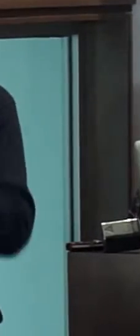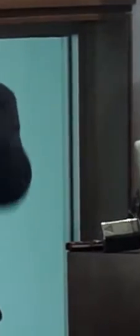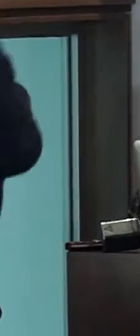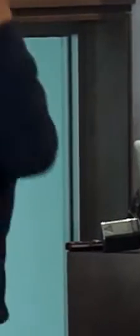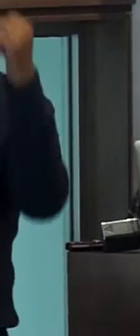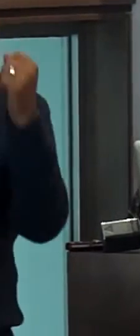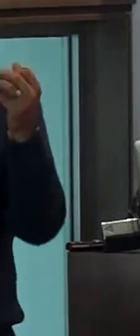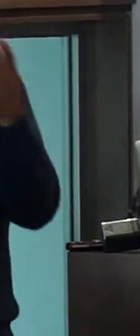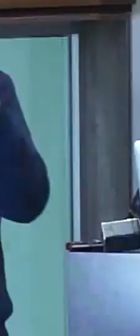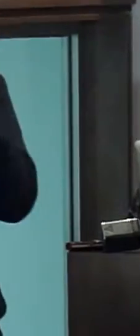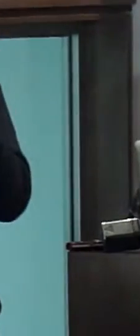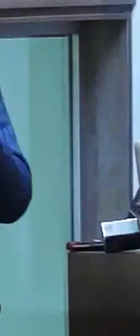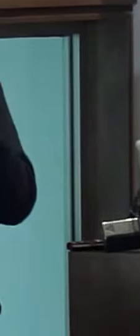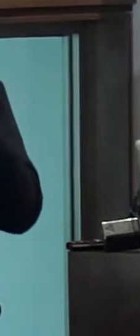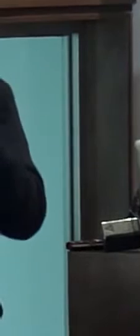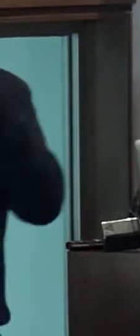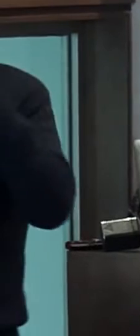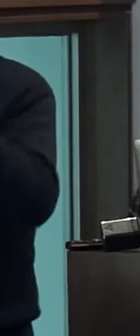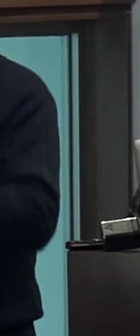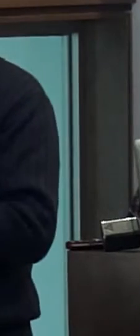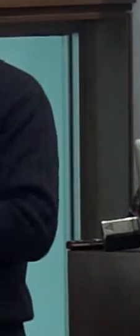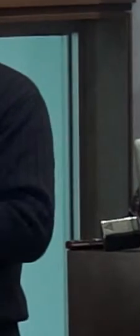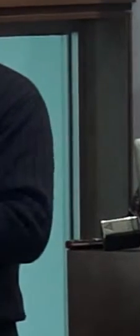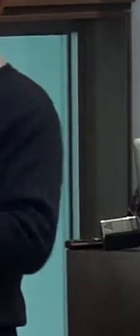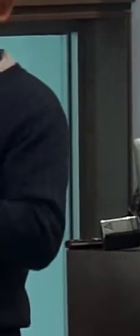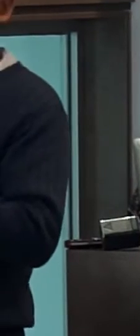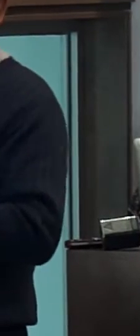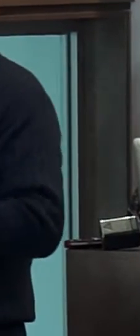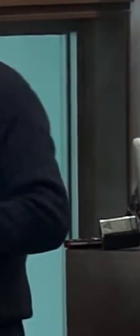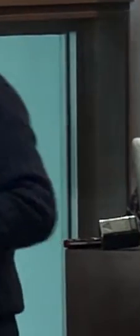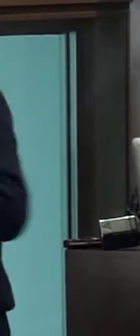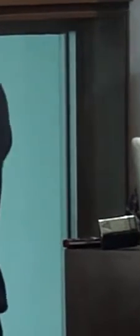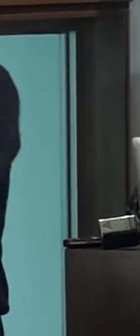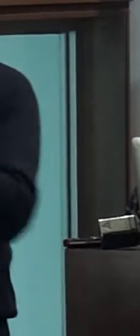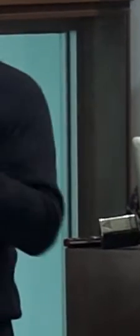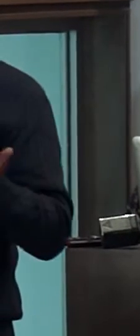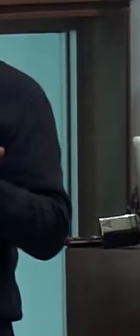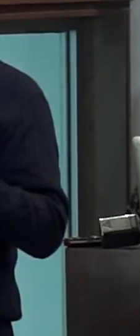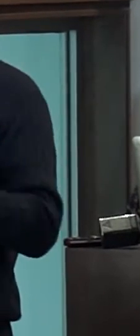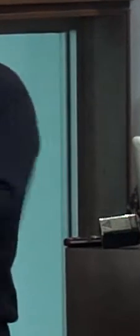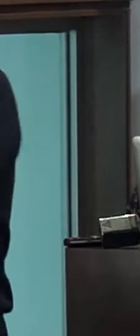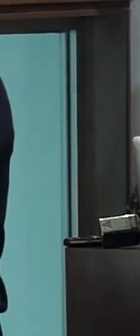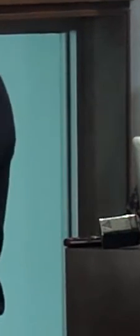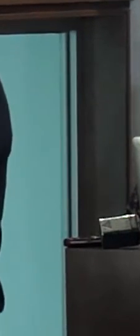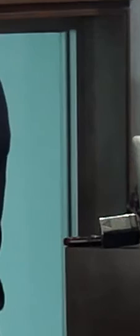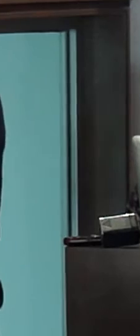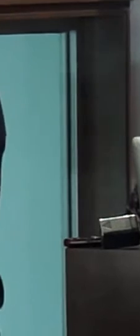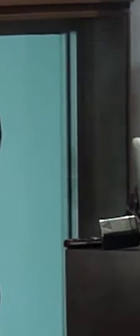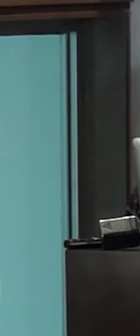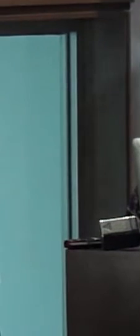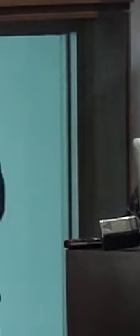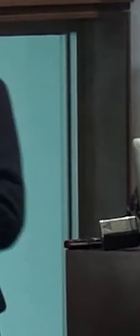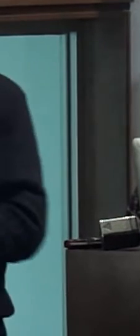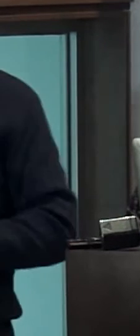esa formación cuando hablamos de la fuerza pública cuando reflexionamos sobre los